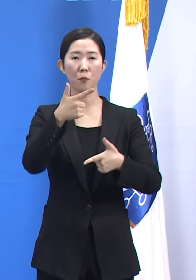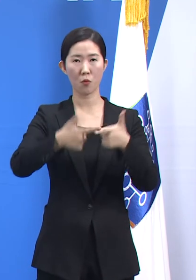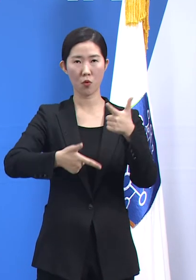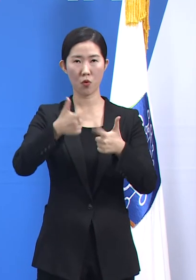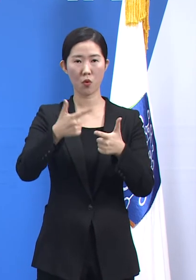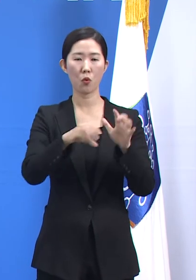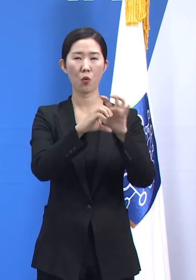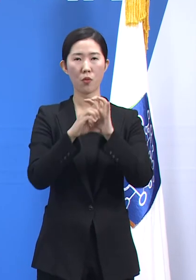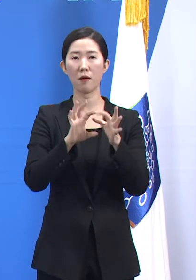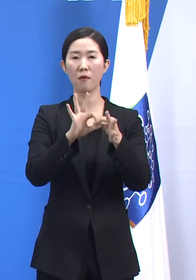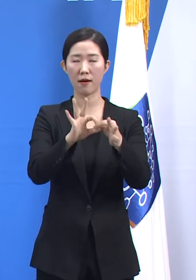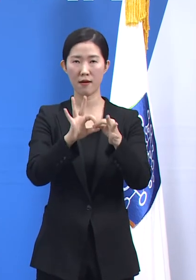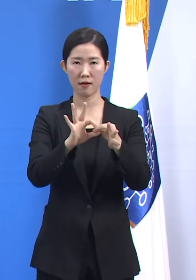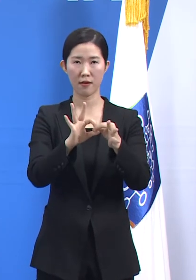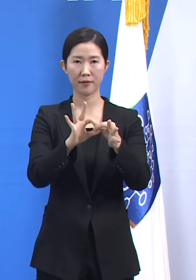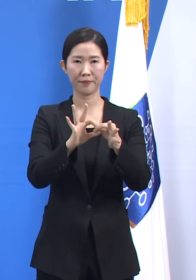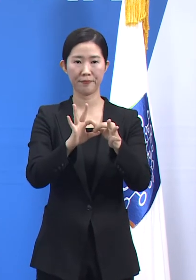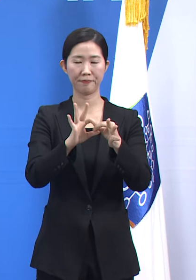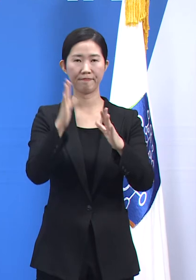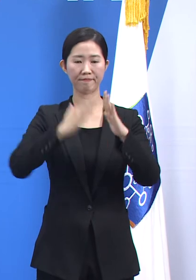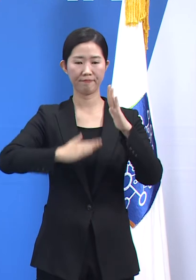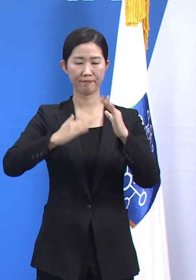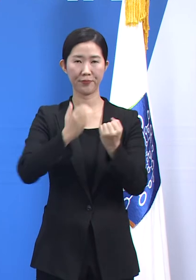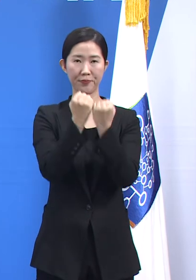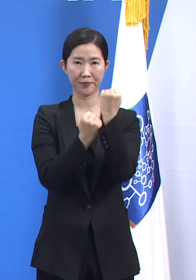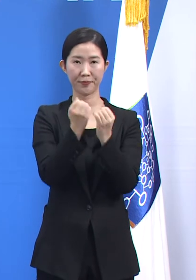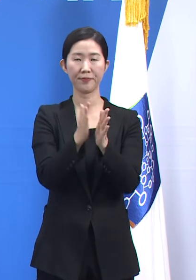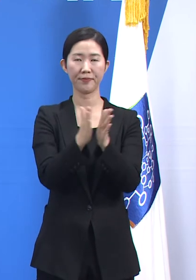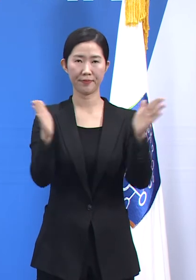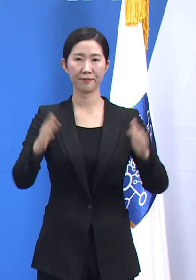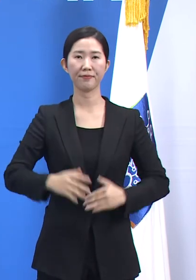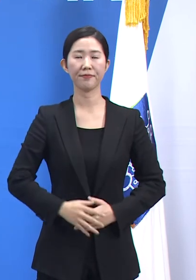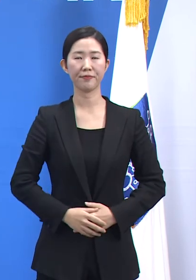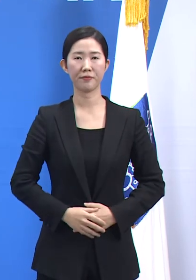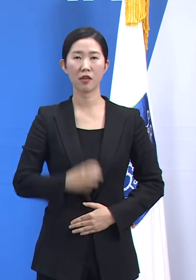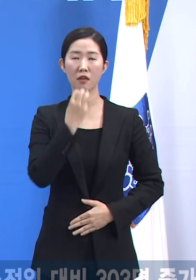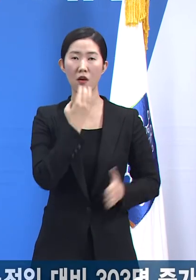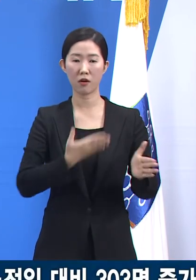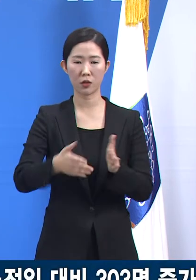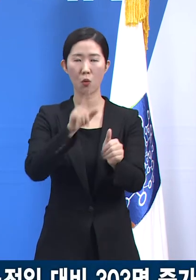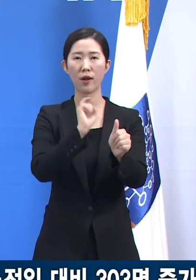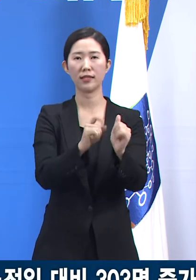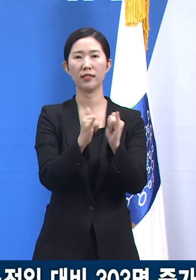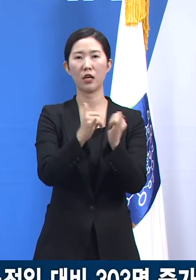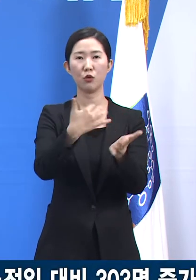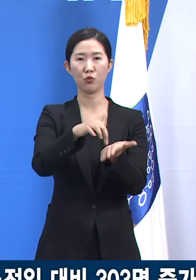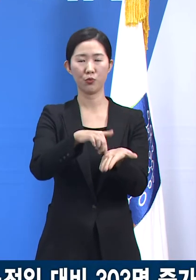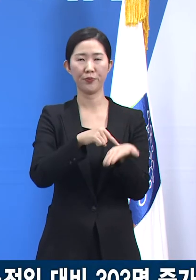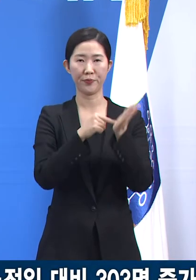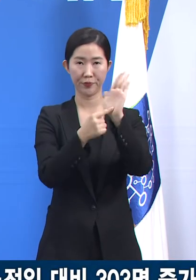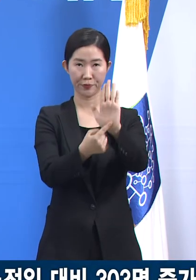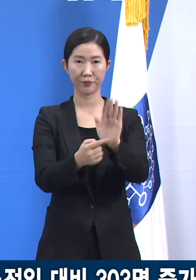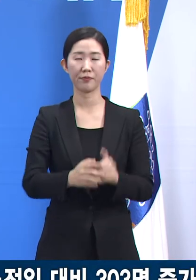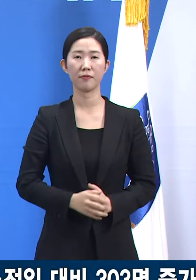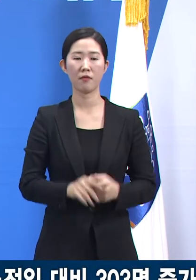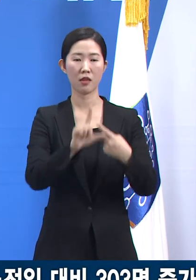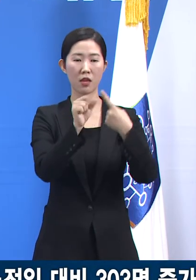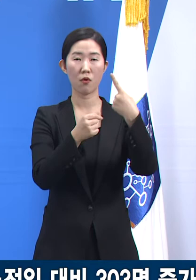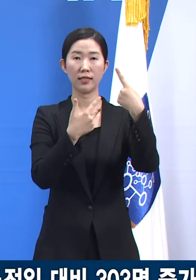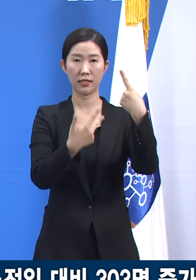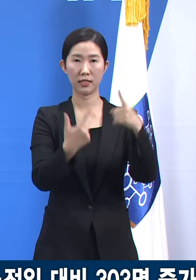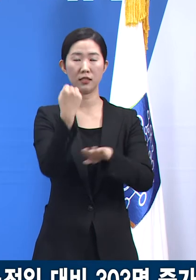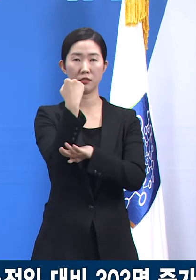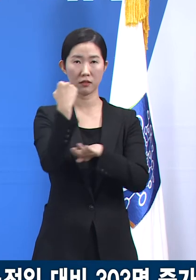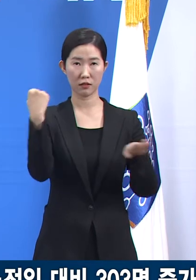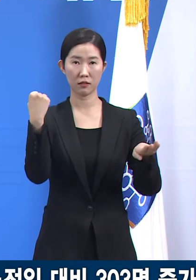대응 관련 정례 기자회견을 시작합니다. 경기도의 확진자 발생 현황입니다. 1월 7일 0시